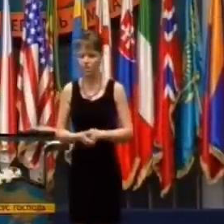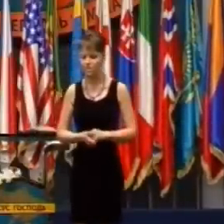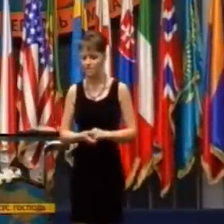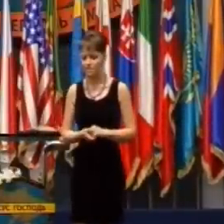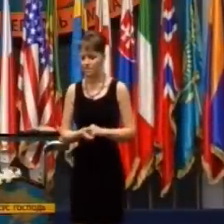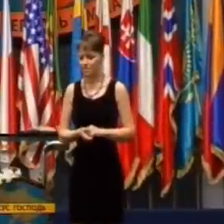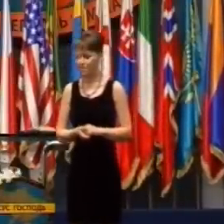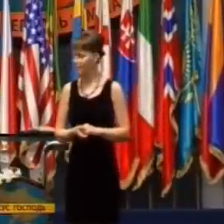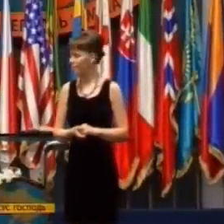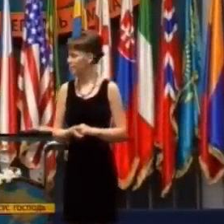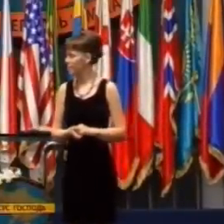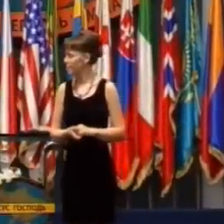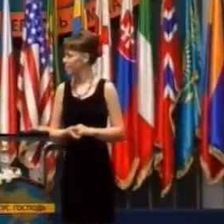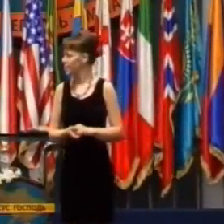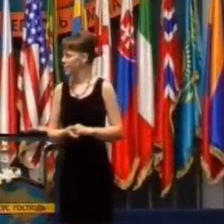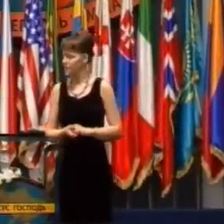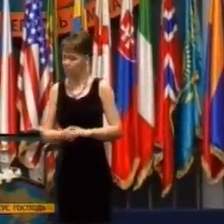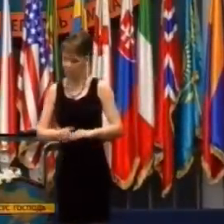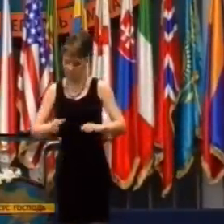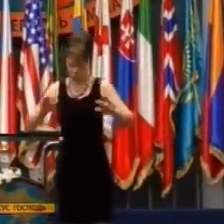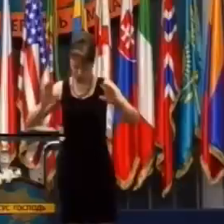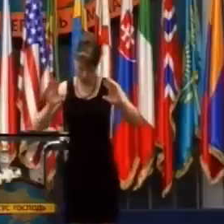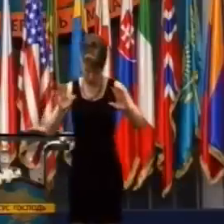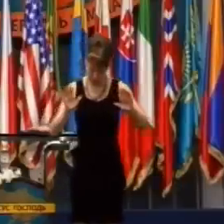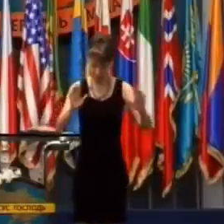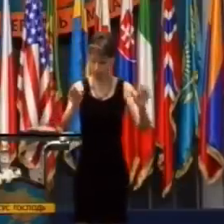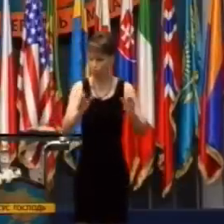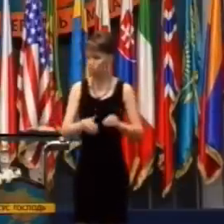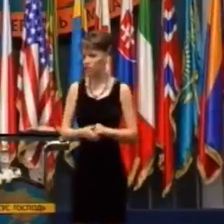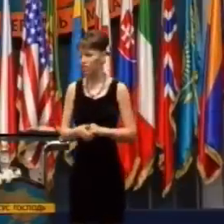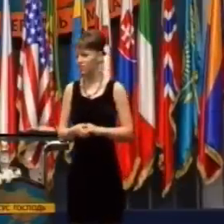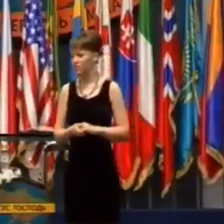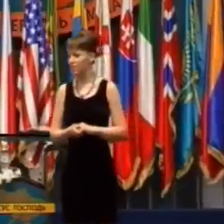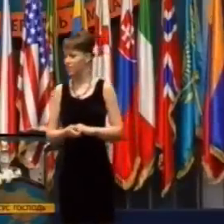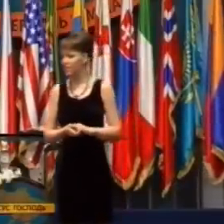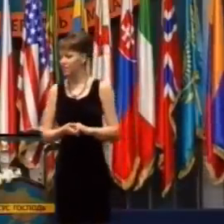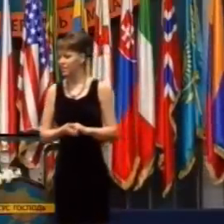priateľov. Išli sme von z mesta